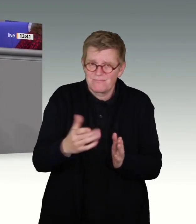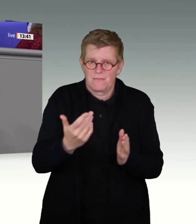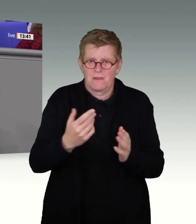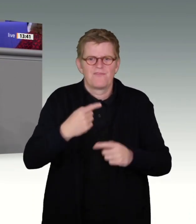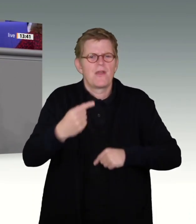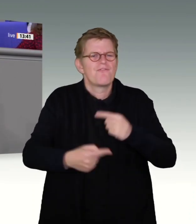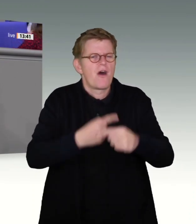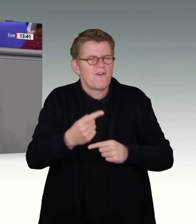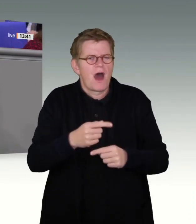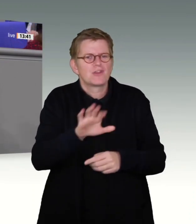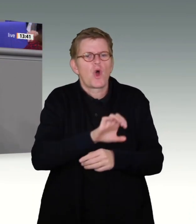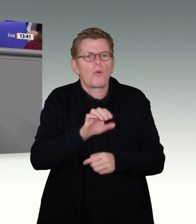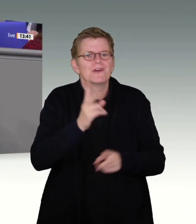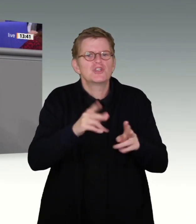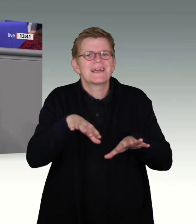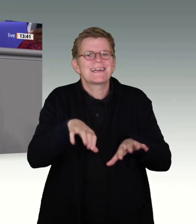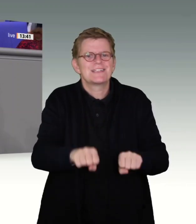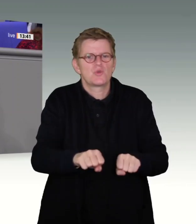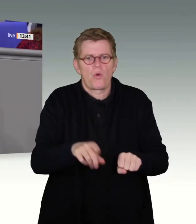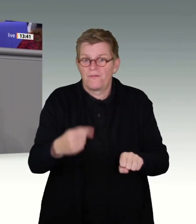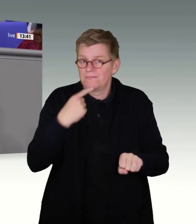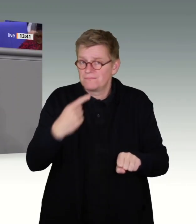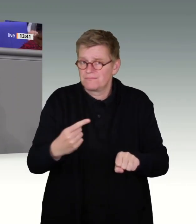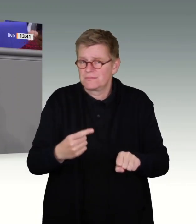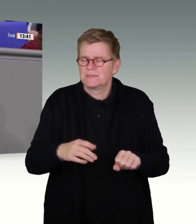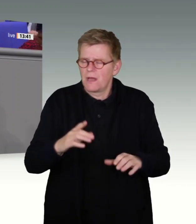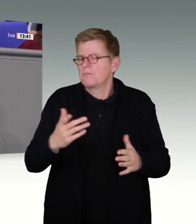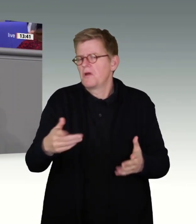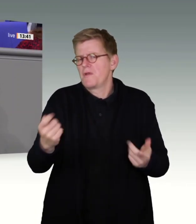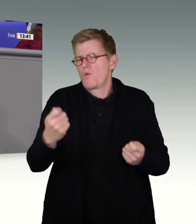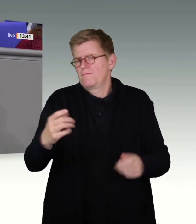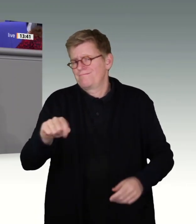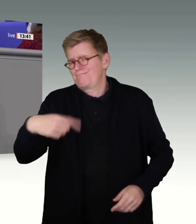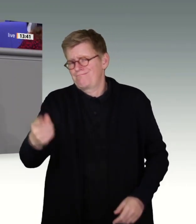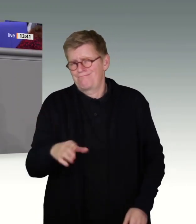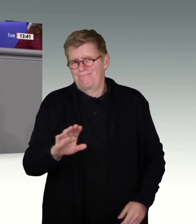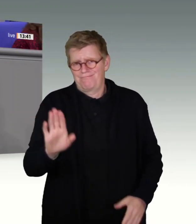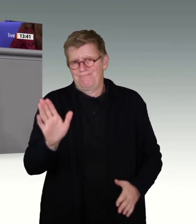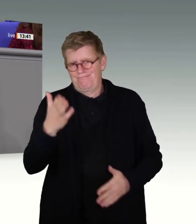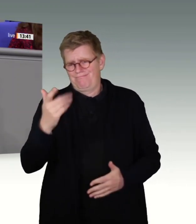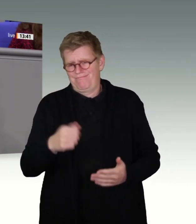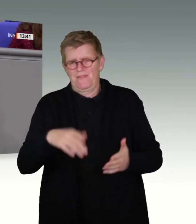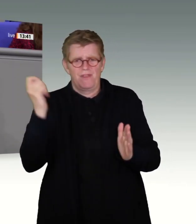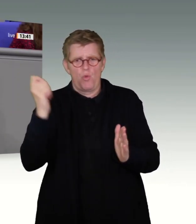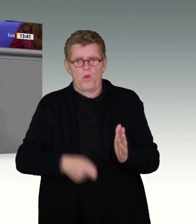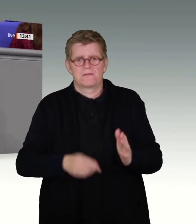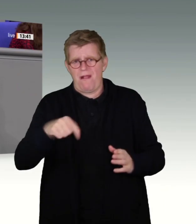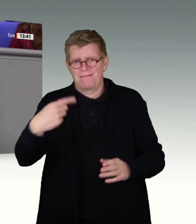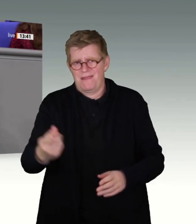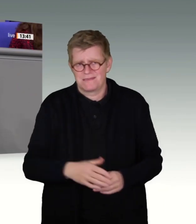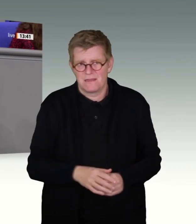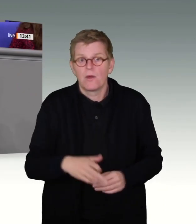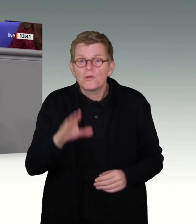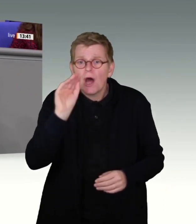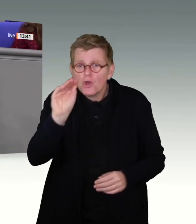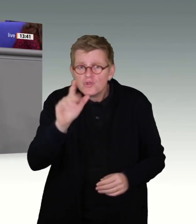Verfahren vom Europäischen Gerichtshof. Sie provozieren die nächste Klatsche. Sie provozieren, dass die Sicherheitsbehörden auch zukünftig keine